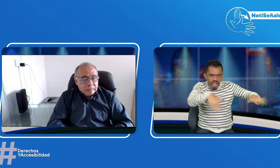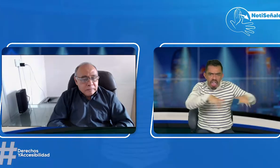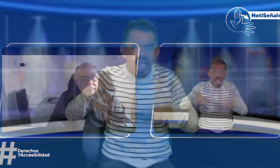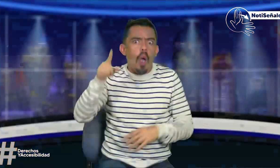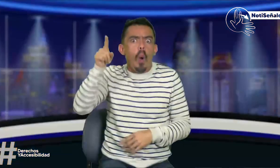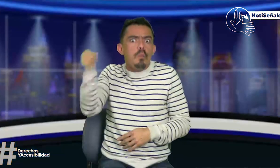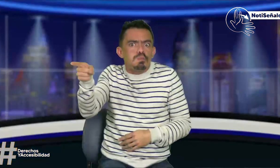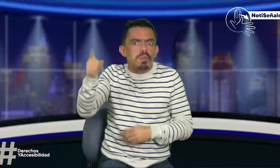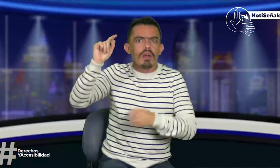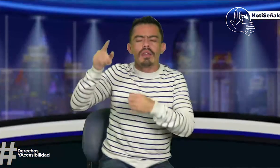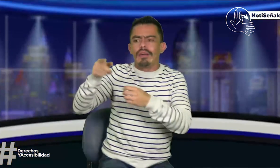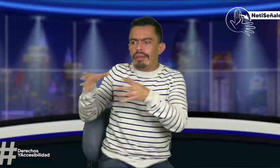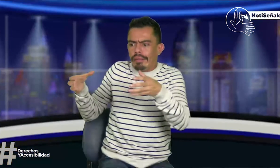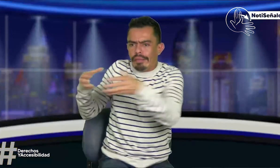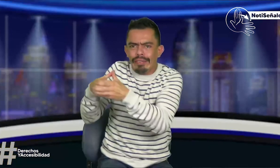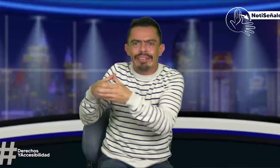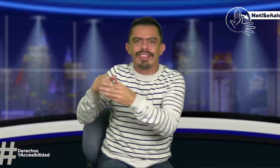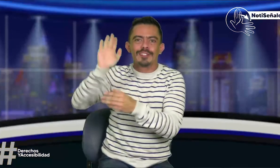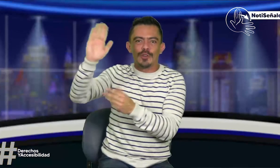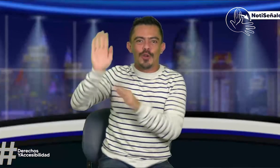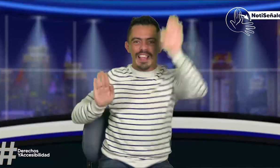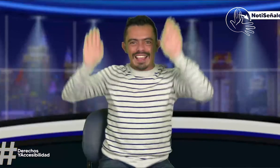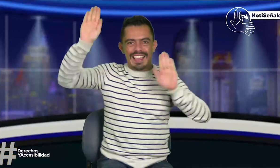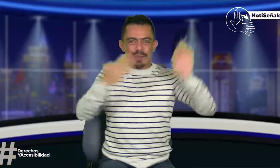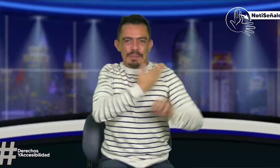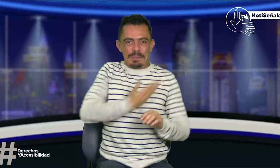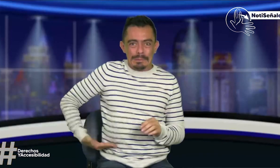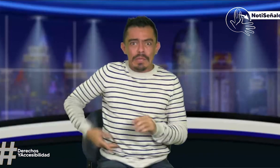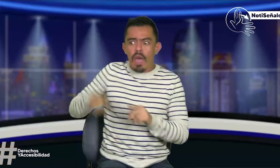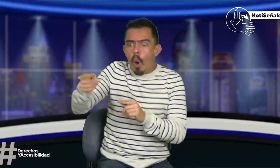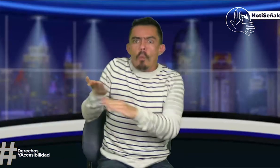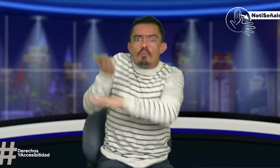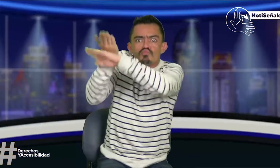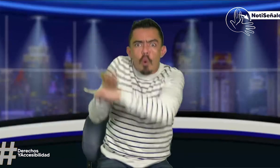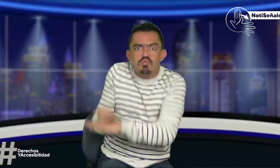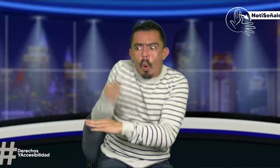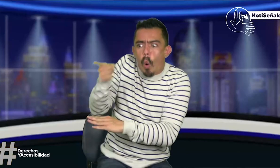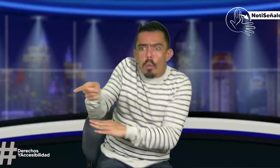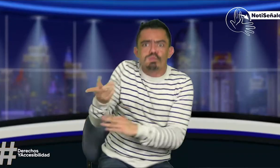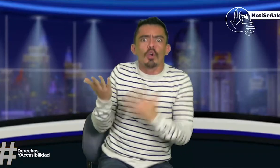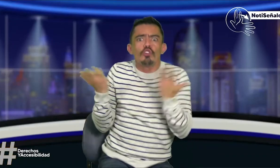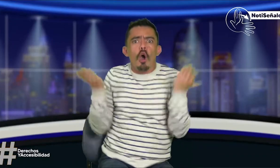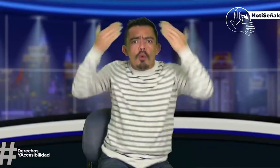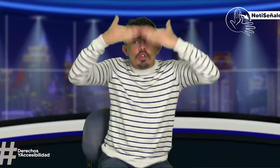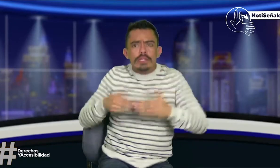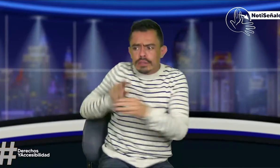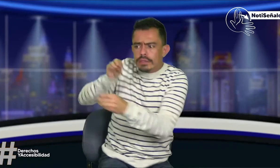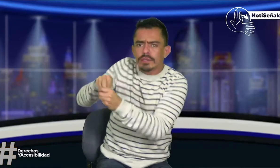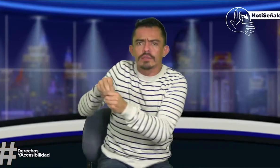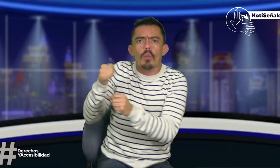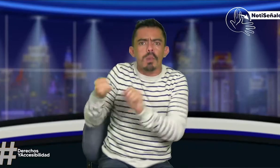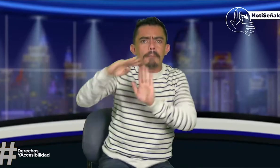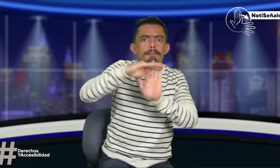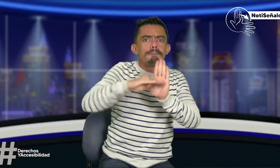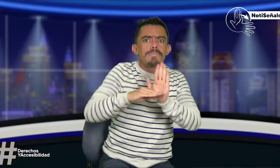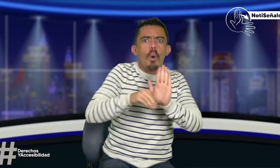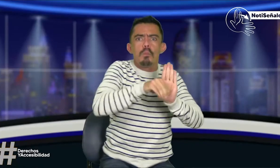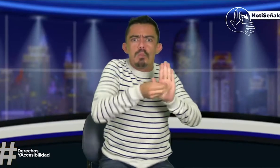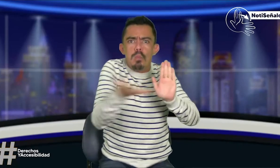líderes sordos, llaman la atención y dicen, bueno, el tema del propósito de las propuestas de los presidentes, que es